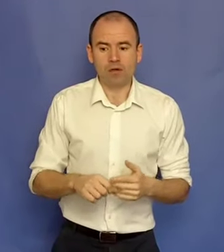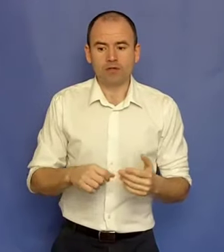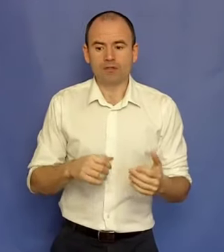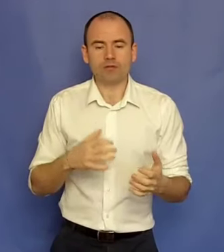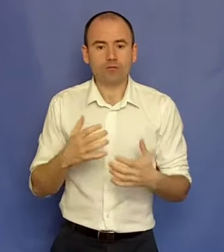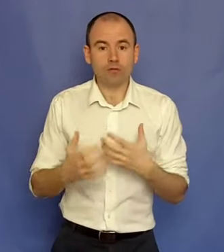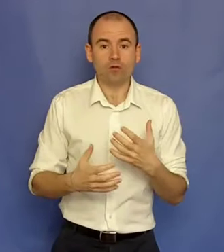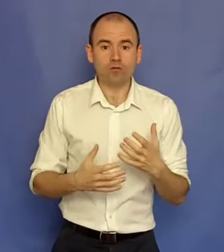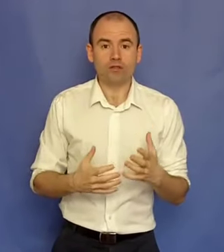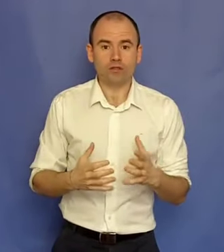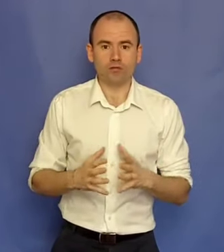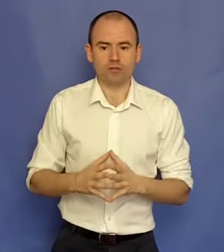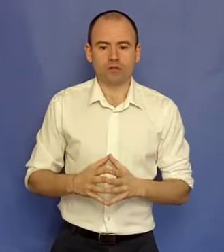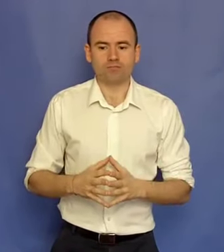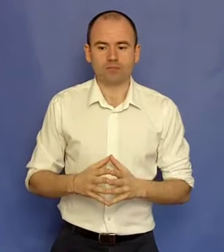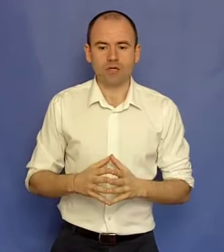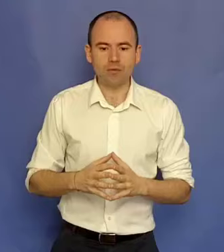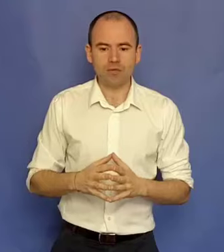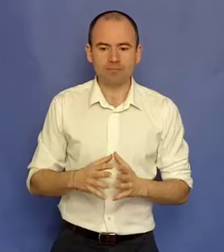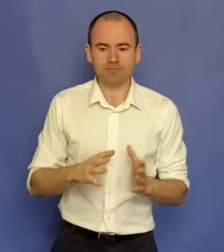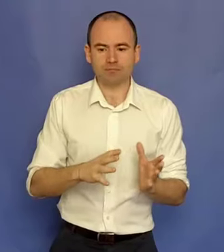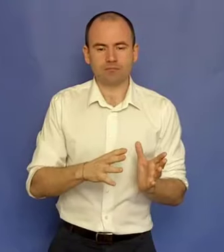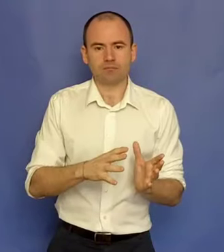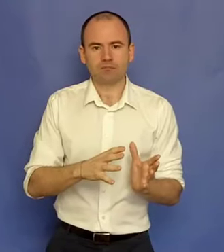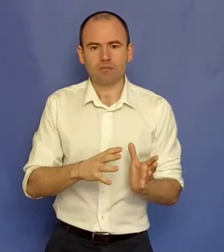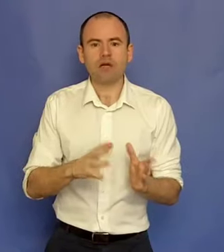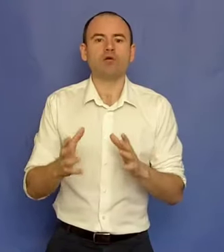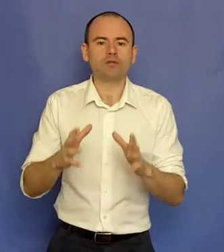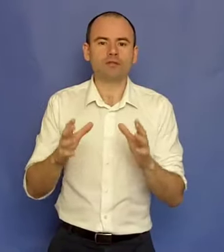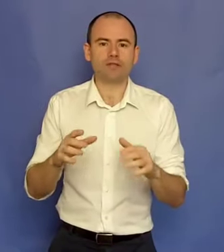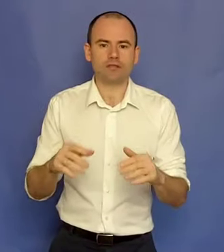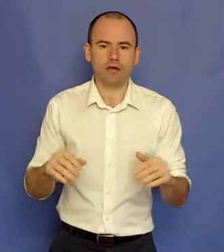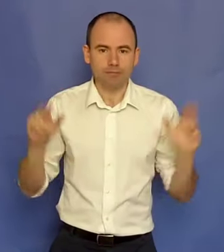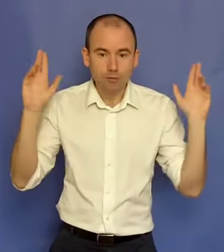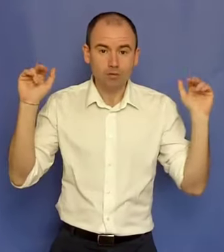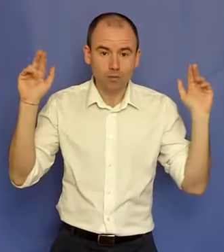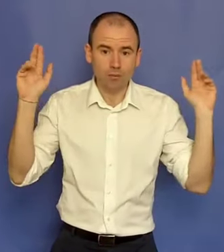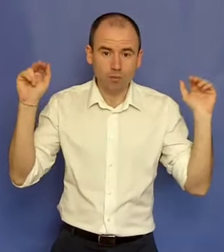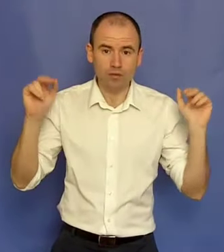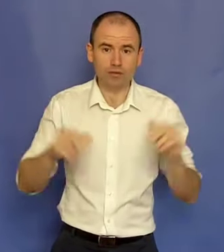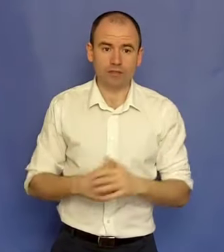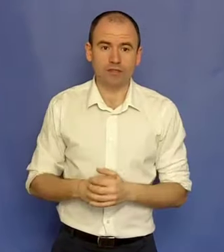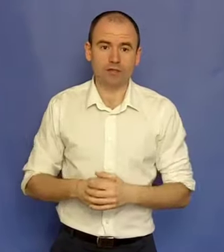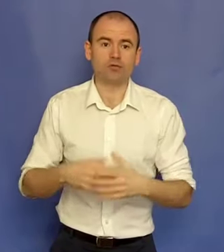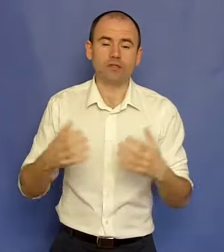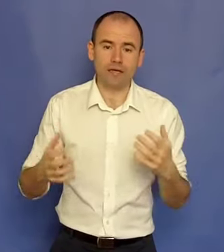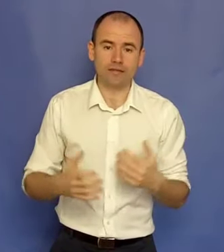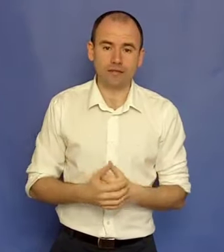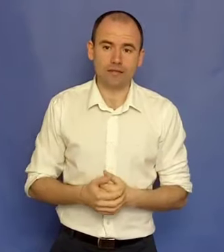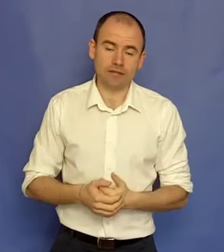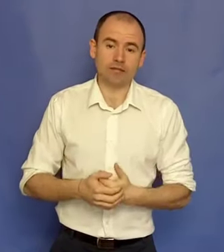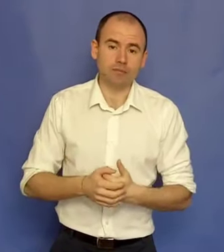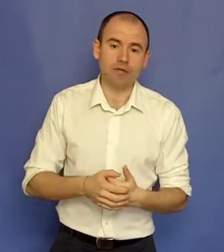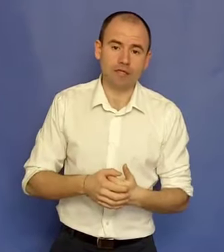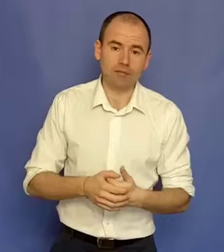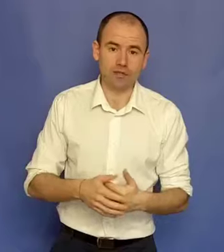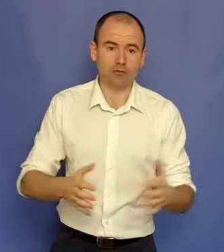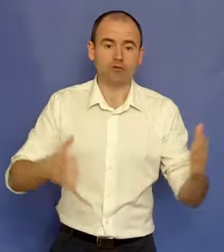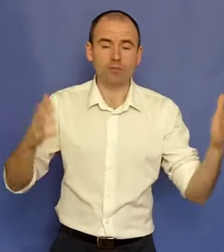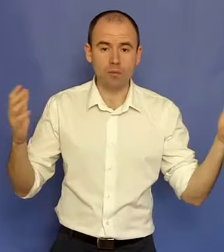Și avem totul de convingere de genul ăsta. Ei bine, căutând acea slujbă bună și acea securitate a zilei de mâine pe care tot ne-o